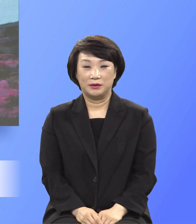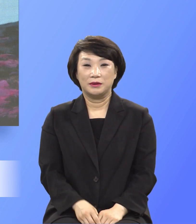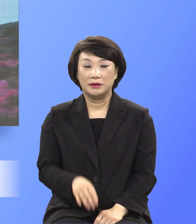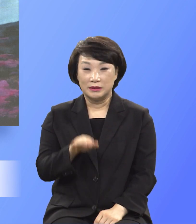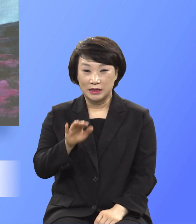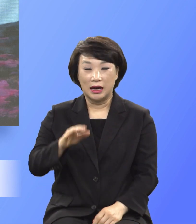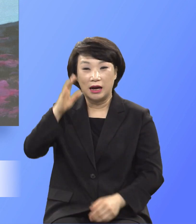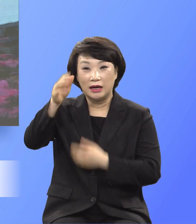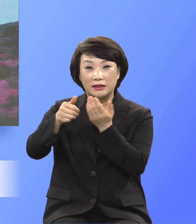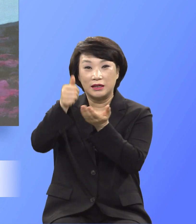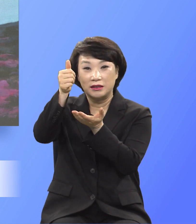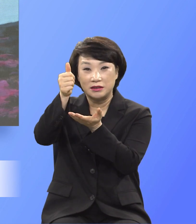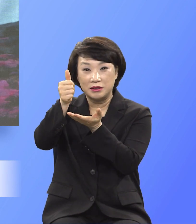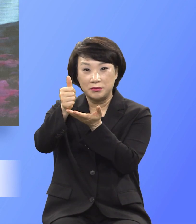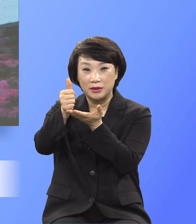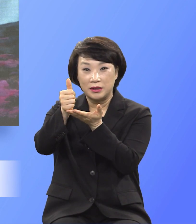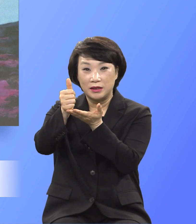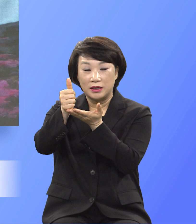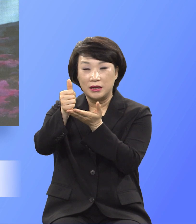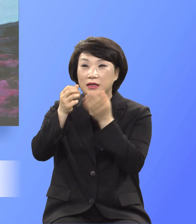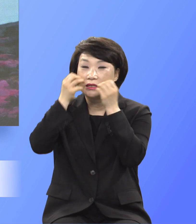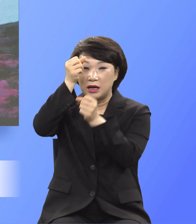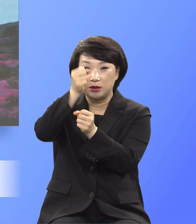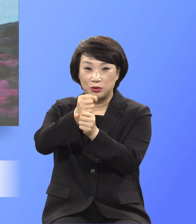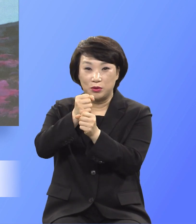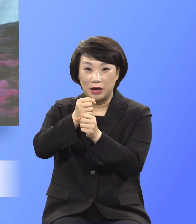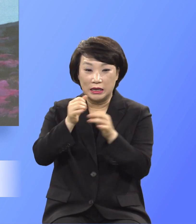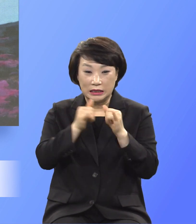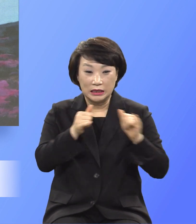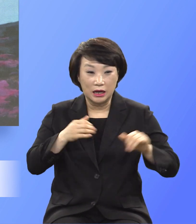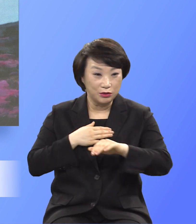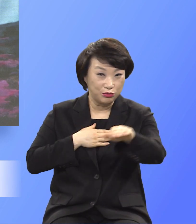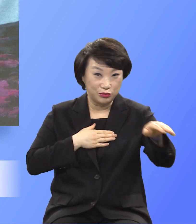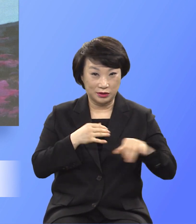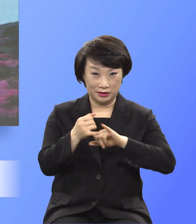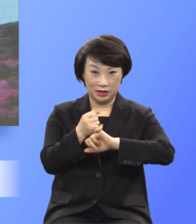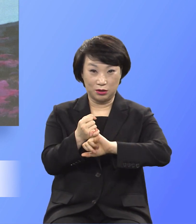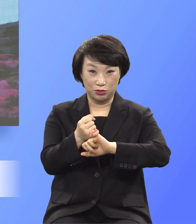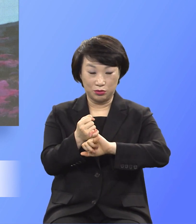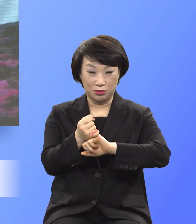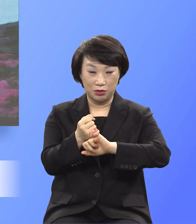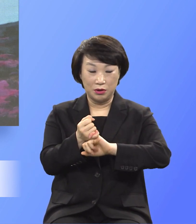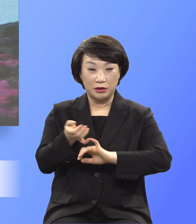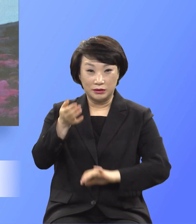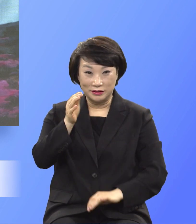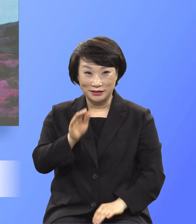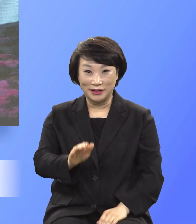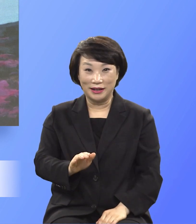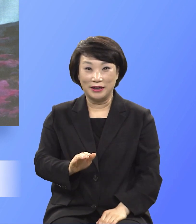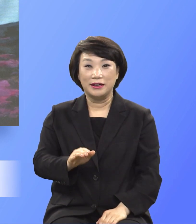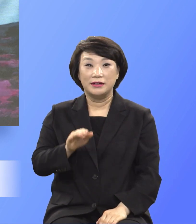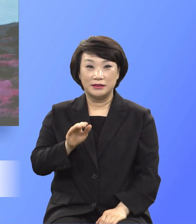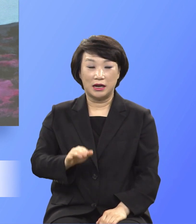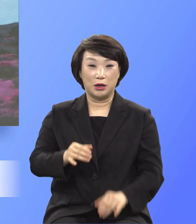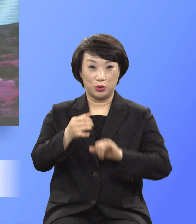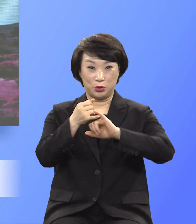자신이 창조한 피조물과의 약속일지라도 반드시